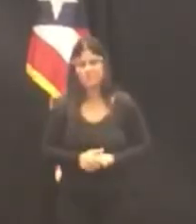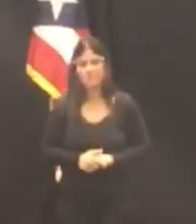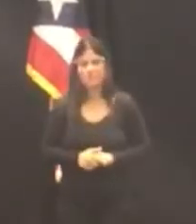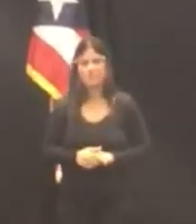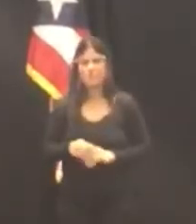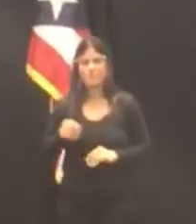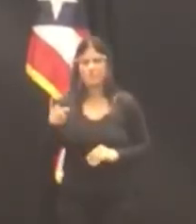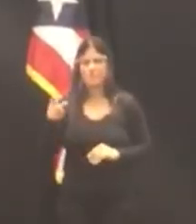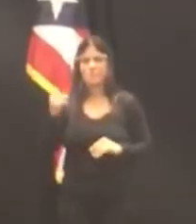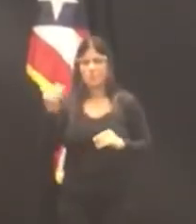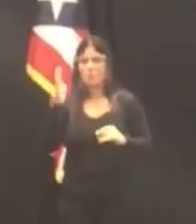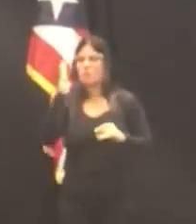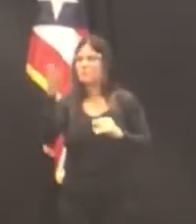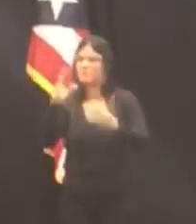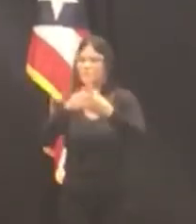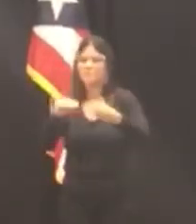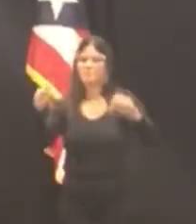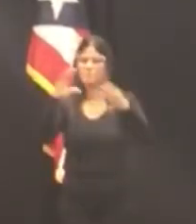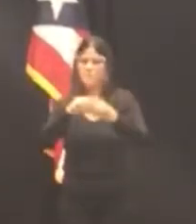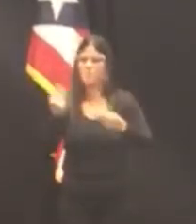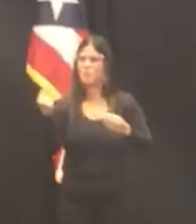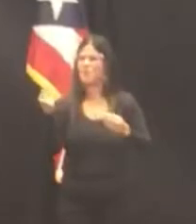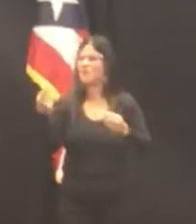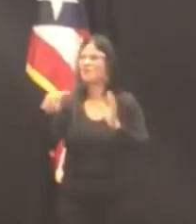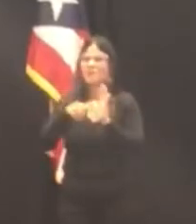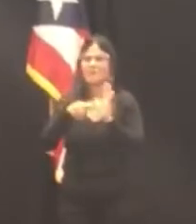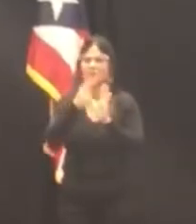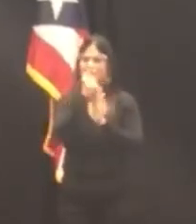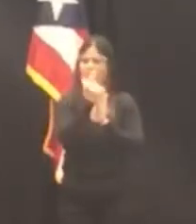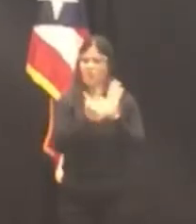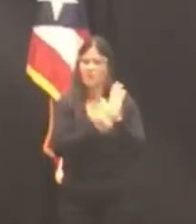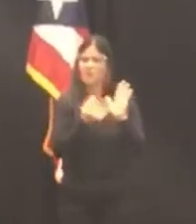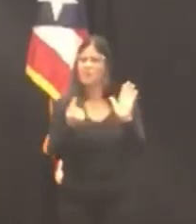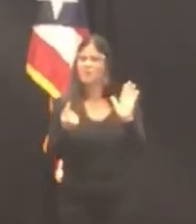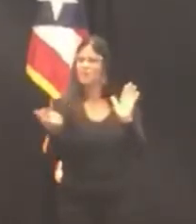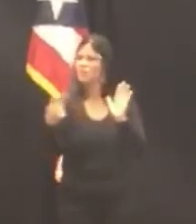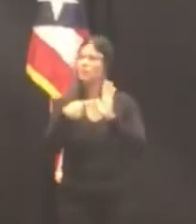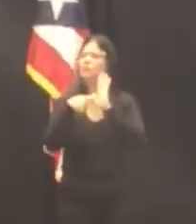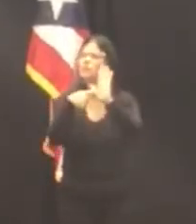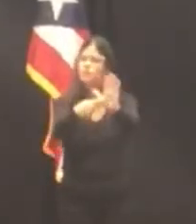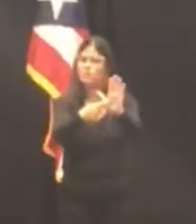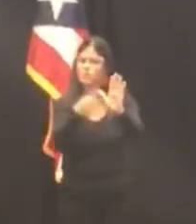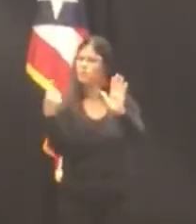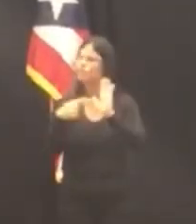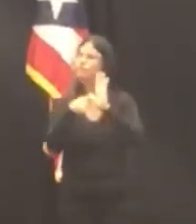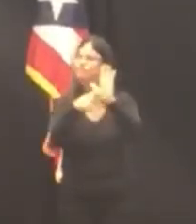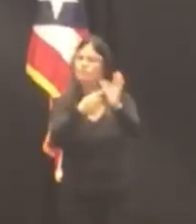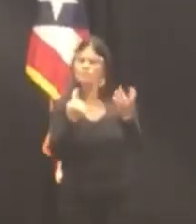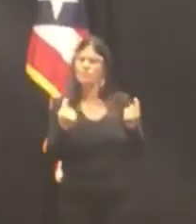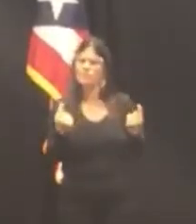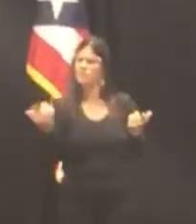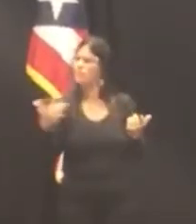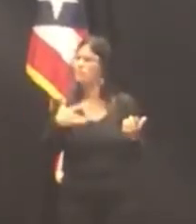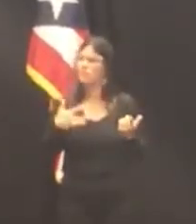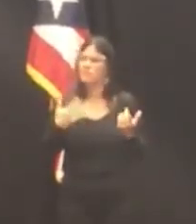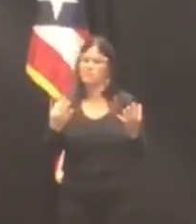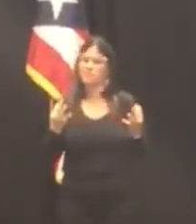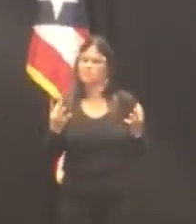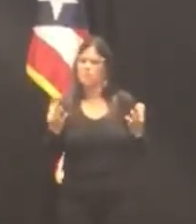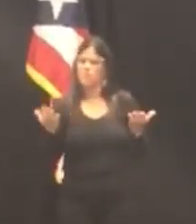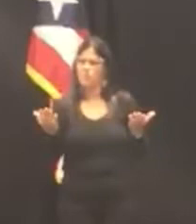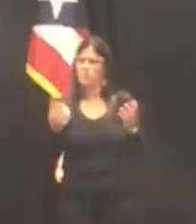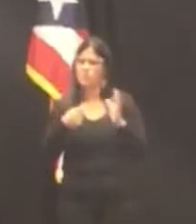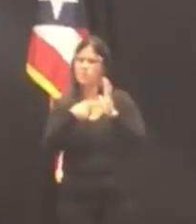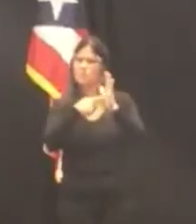interpretación de la norma jurídica con gran sensibilidad de forma respetuosa y mesurada y sin ninguna